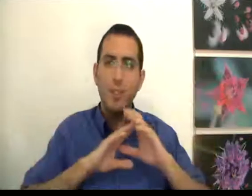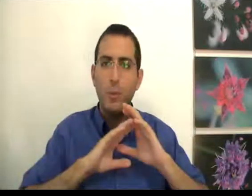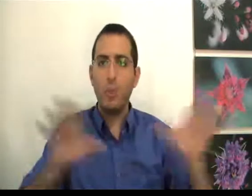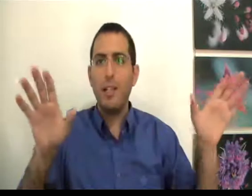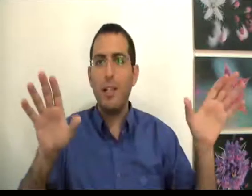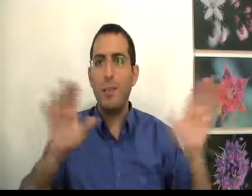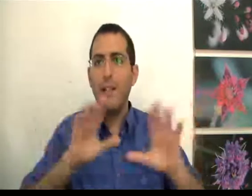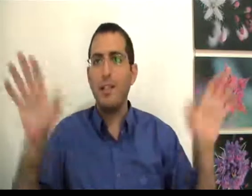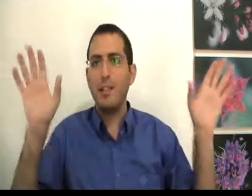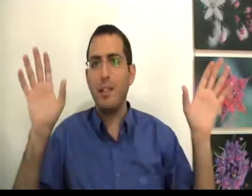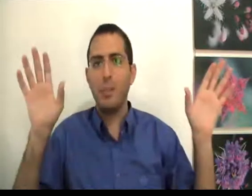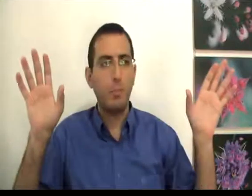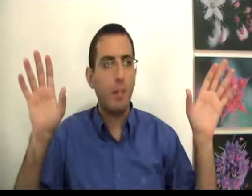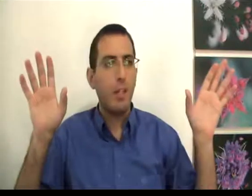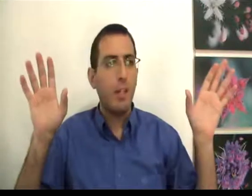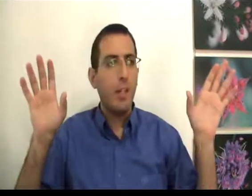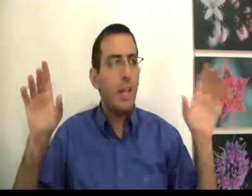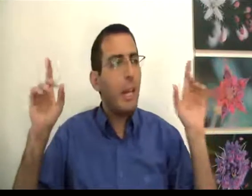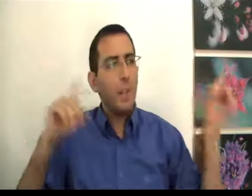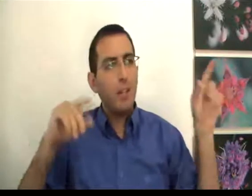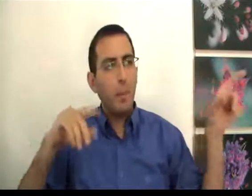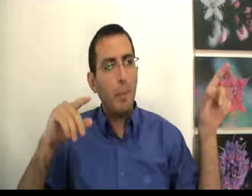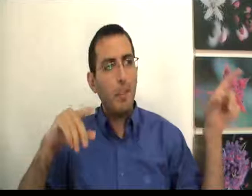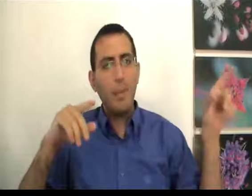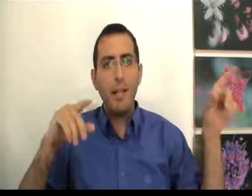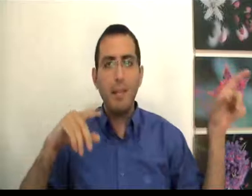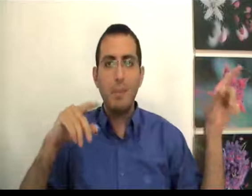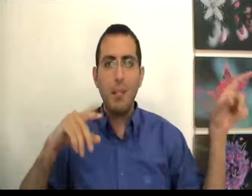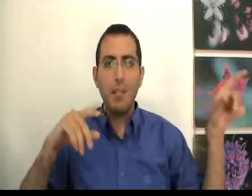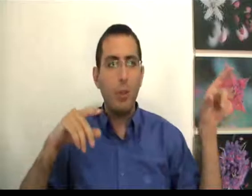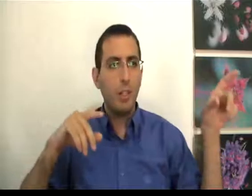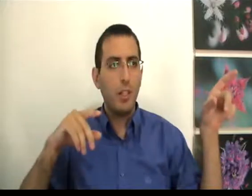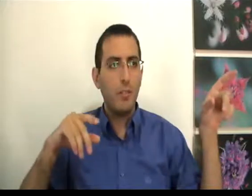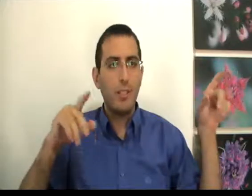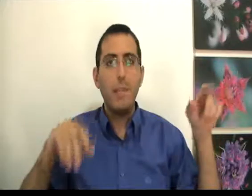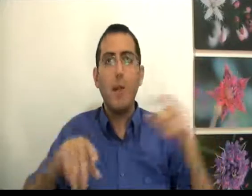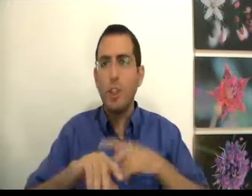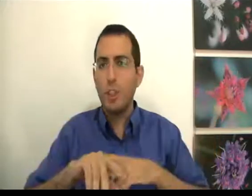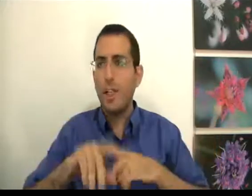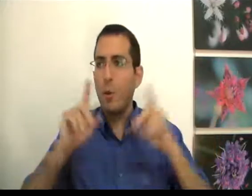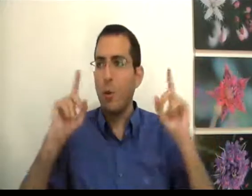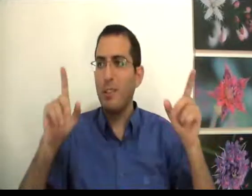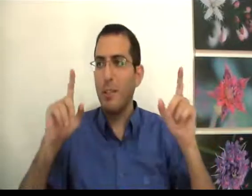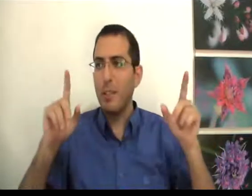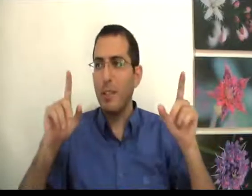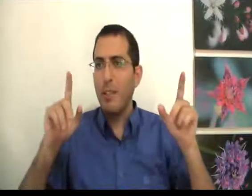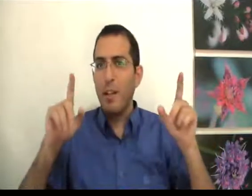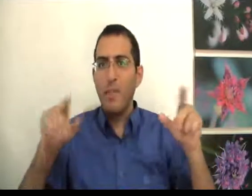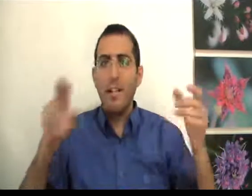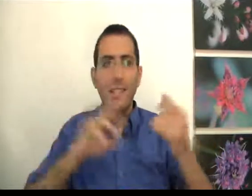קודם כל שאין לזה תרטי משמע אם אין לך זמן לאושר ואז אם האושר שלך כרוך בזמן ואין לך